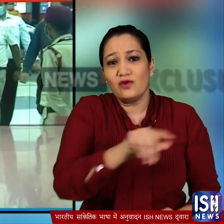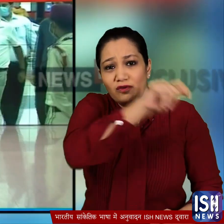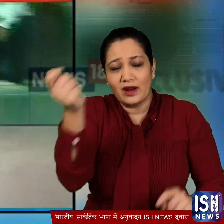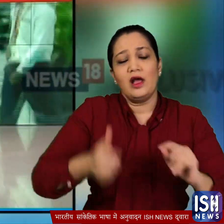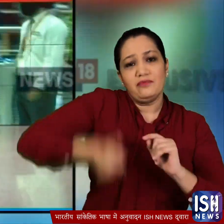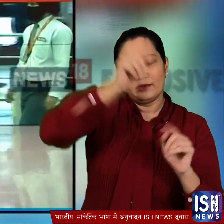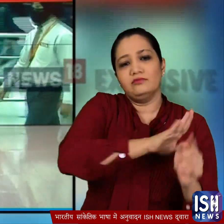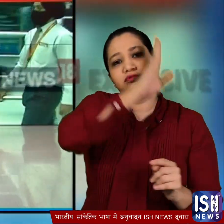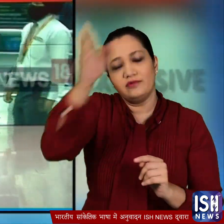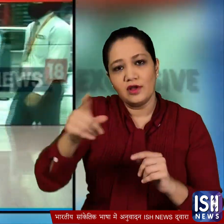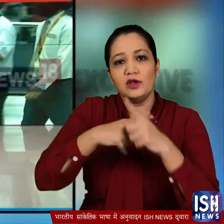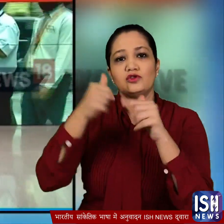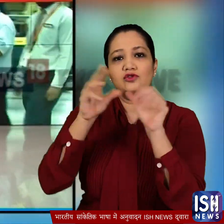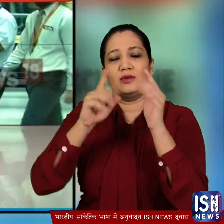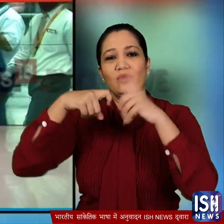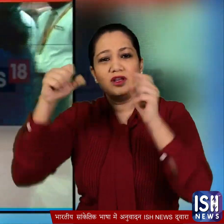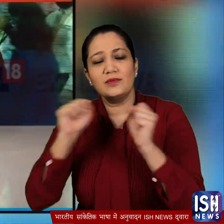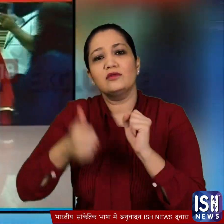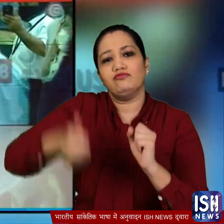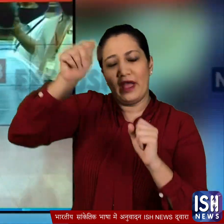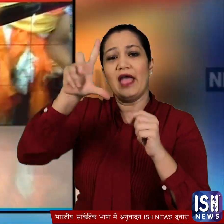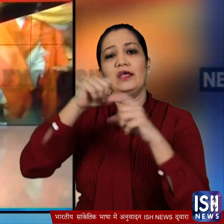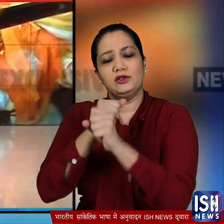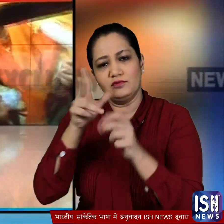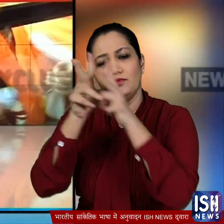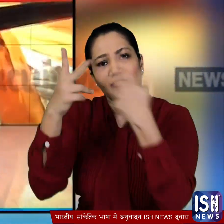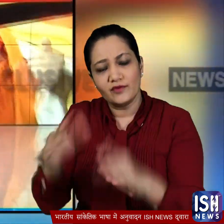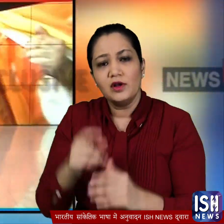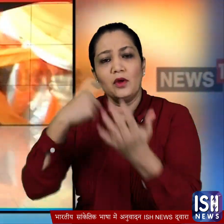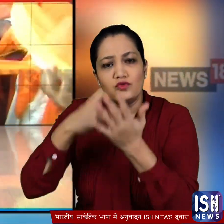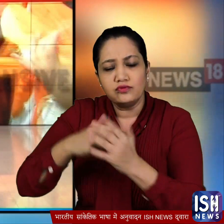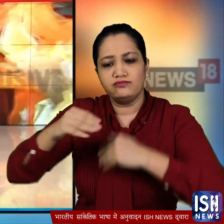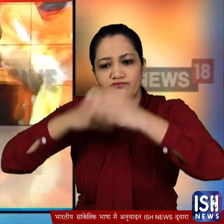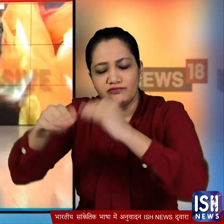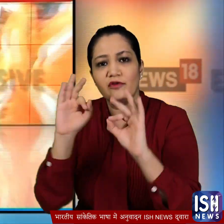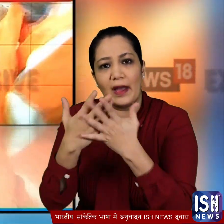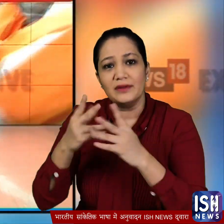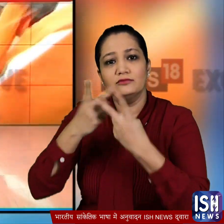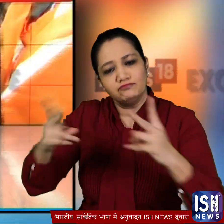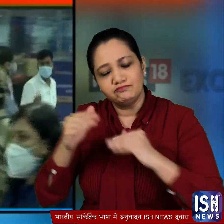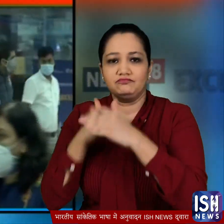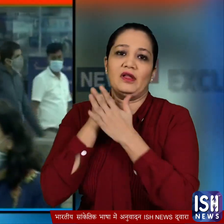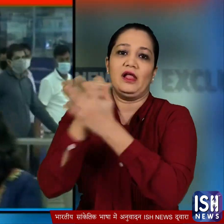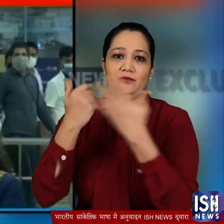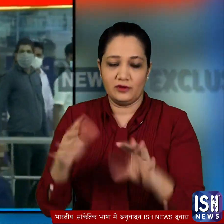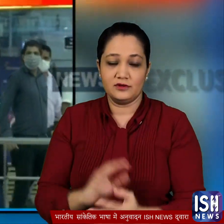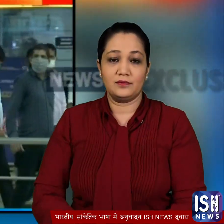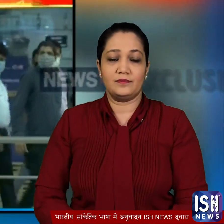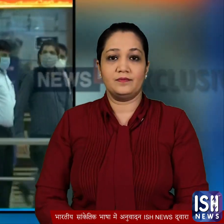कश्मीर के LG के सामने ये मुद्दा उठा थे यहीं नहीं उन्होंने कानूनी प्रक्रिया पूरी करने में उस परिवार की मदद की और जब वो